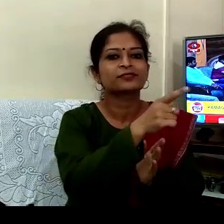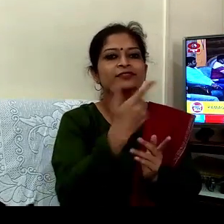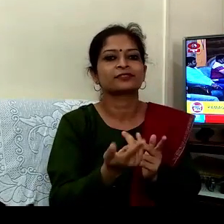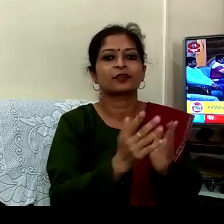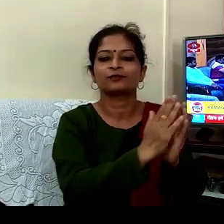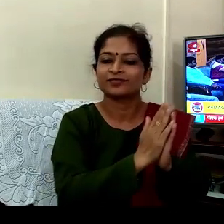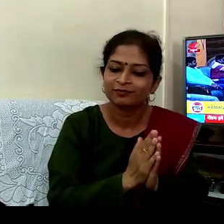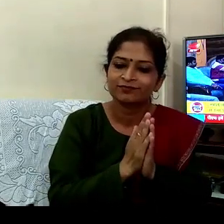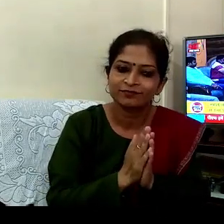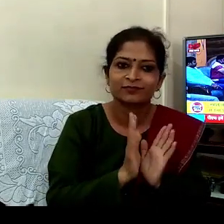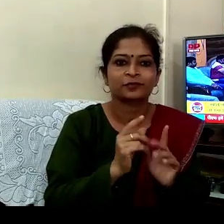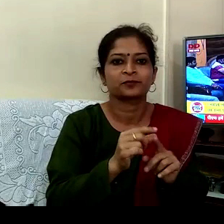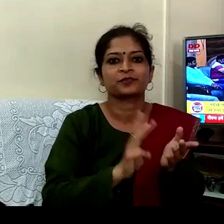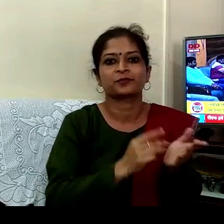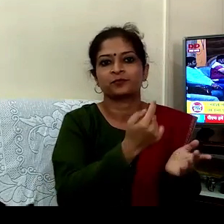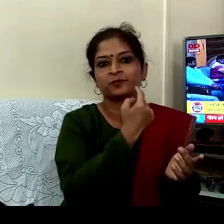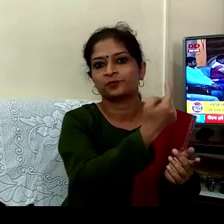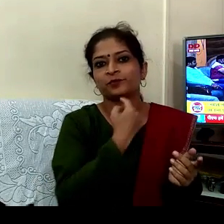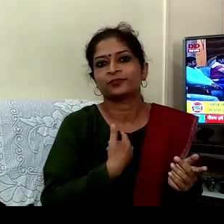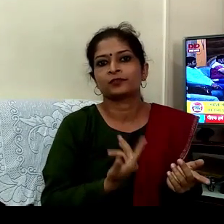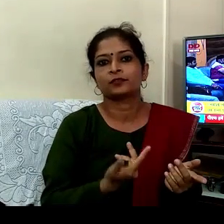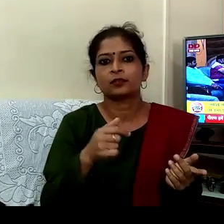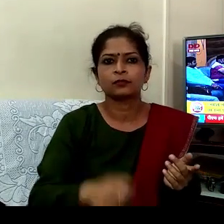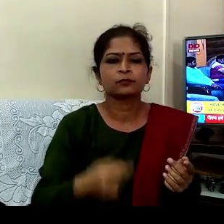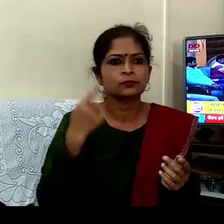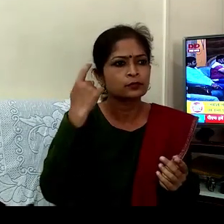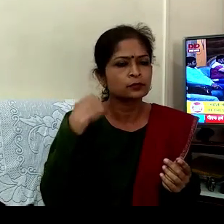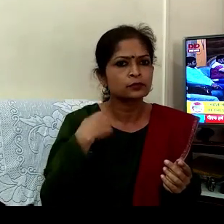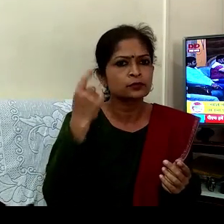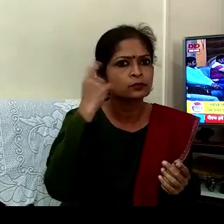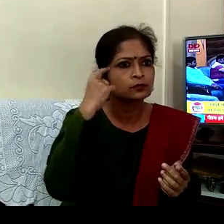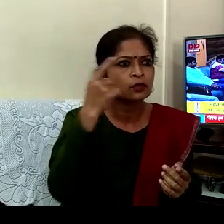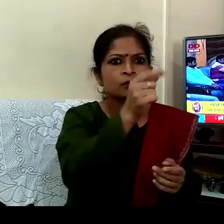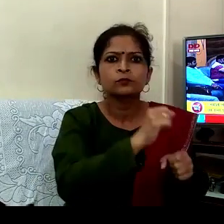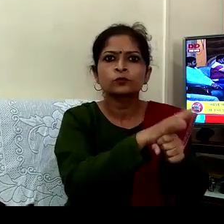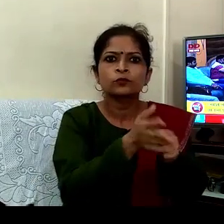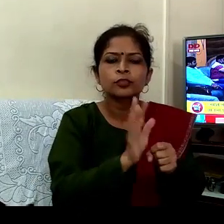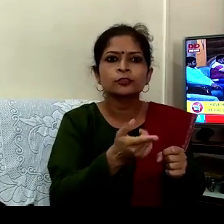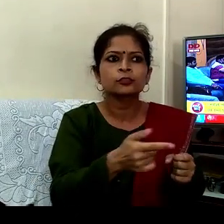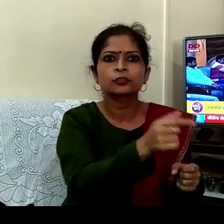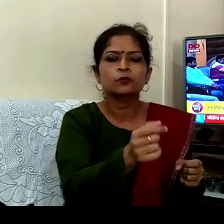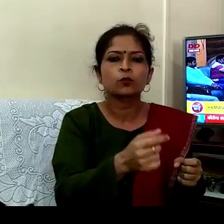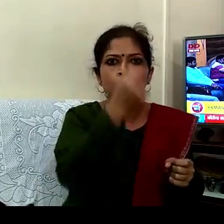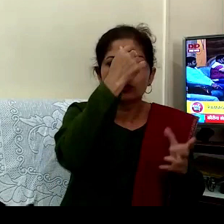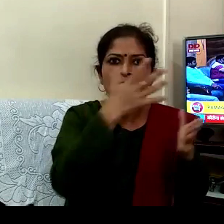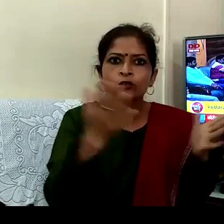نمستے نمستے نمستے میں نے سنا کہ آپ کرونا وائرس کے گمبی سنکڑ سے باہر نکلے ہیں